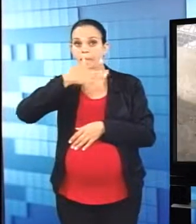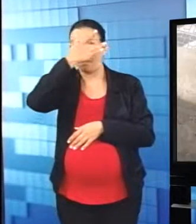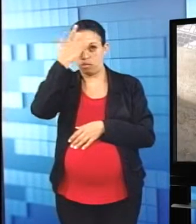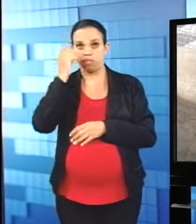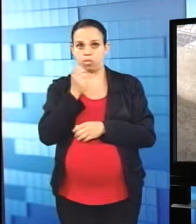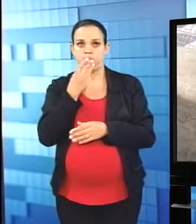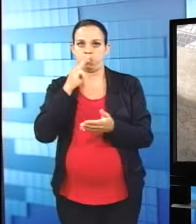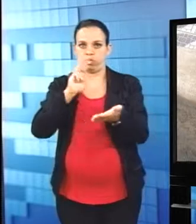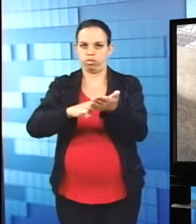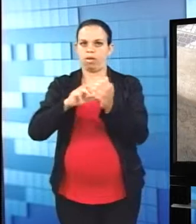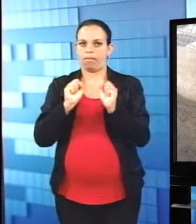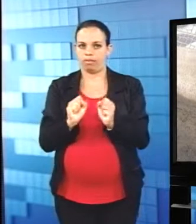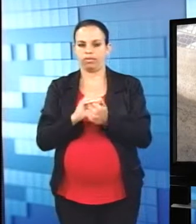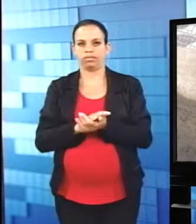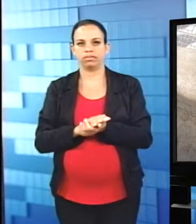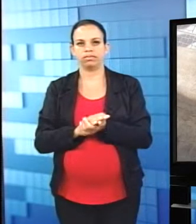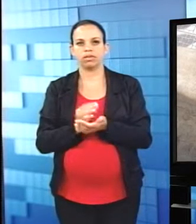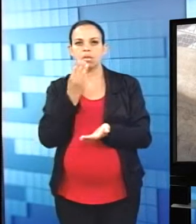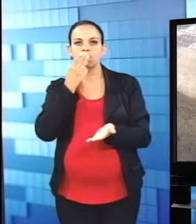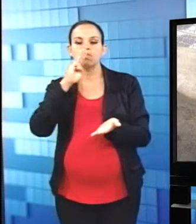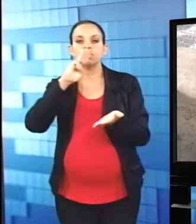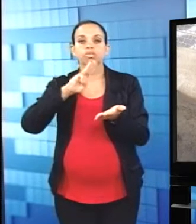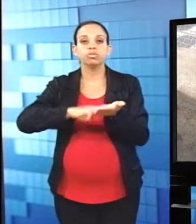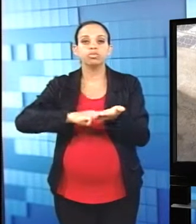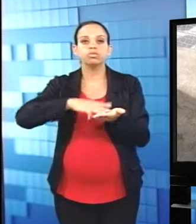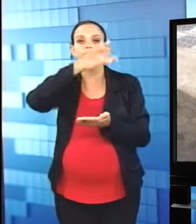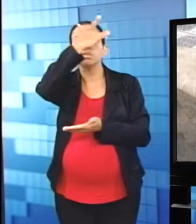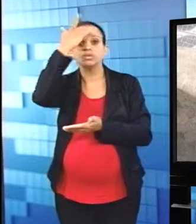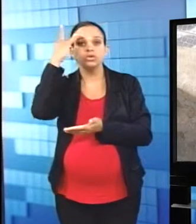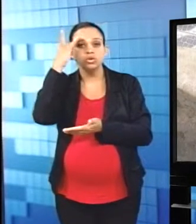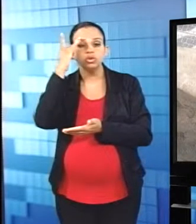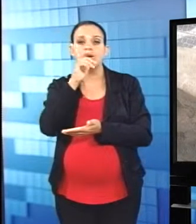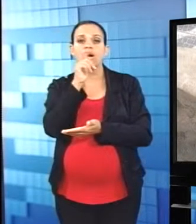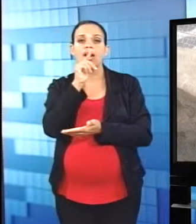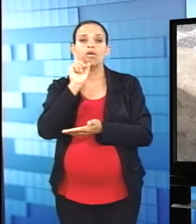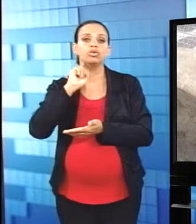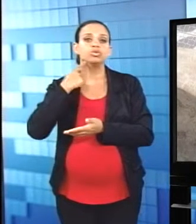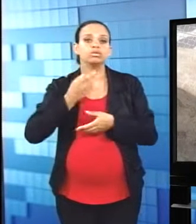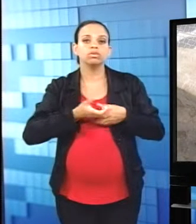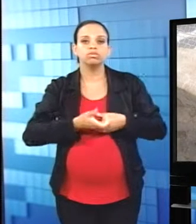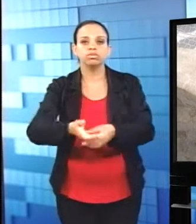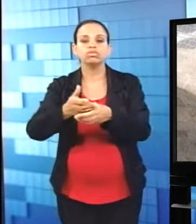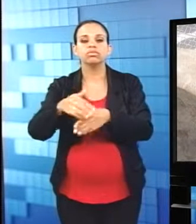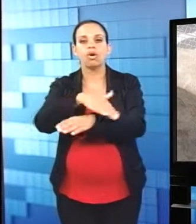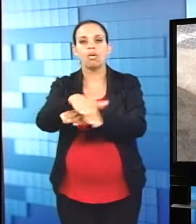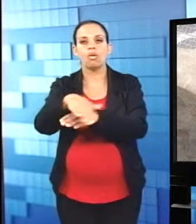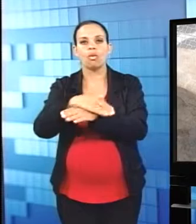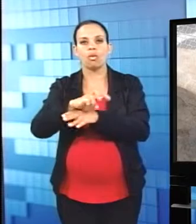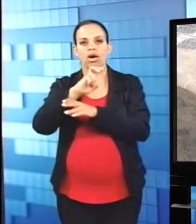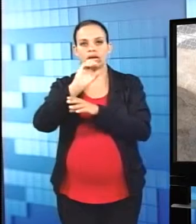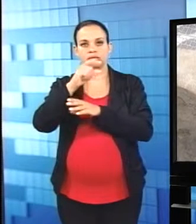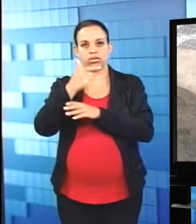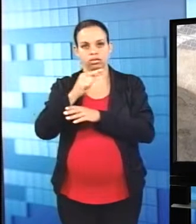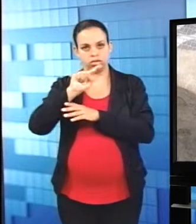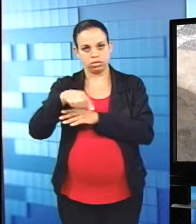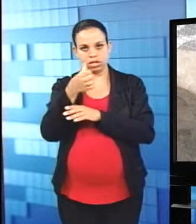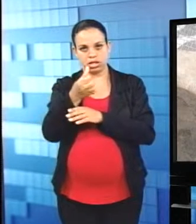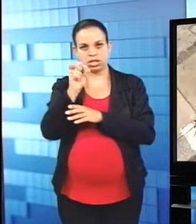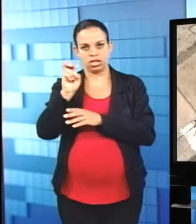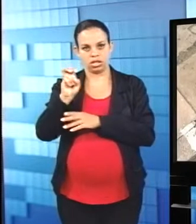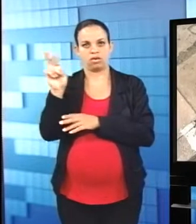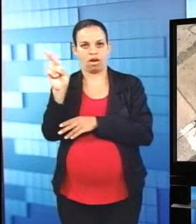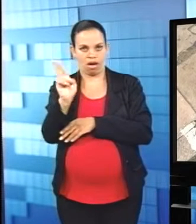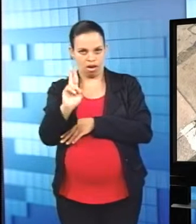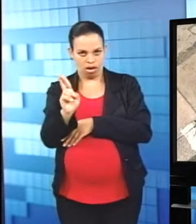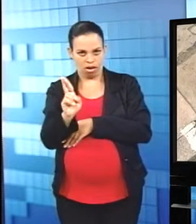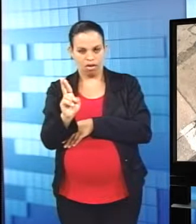prejuízo enorme. Porque viram a questão de saúde pública. De uma certa forma, gera um odor insuportável, traz problemas